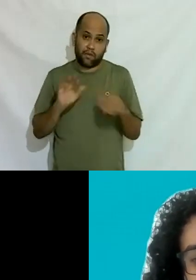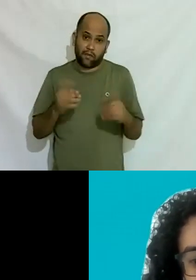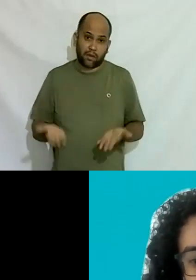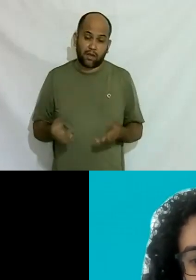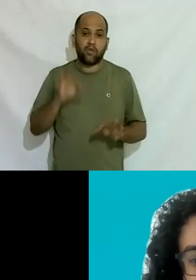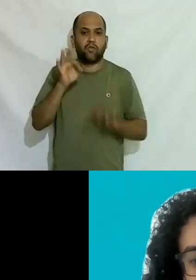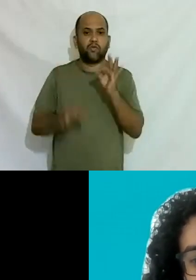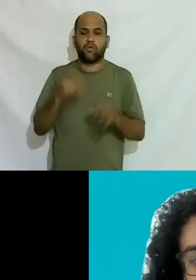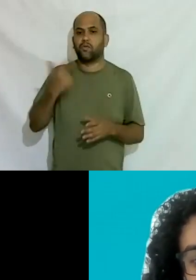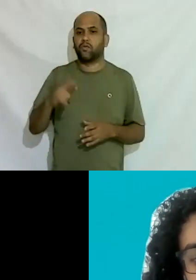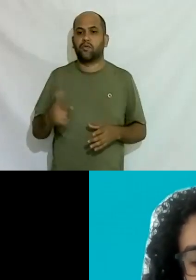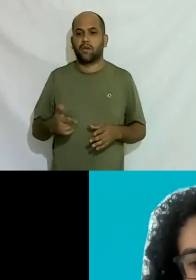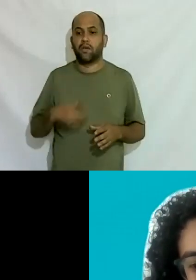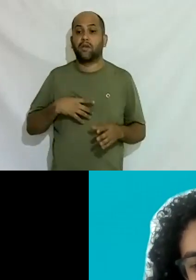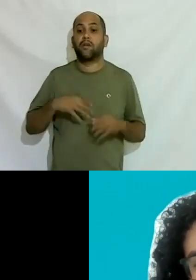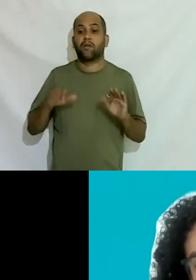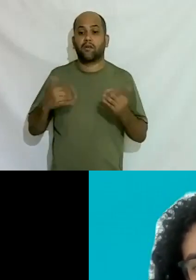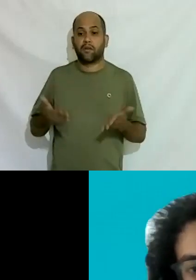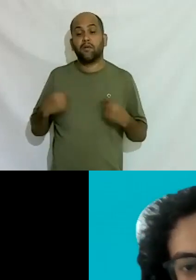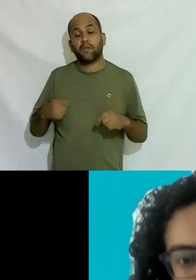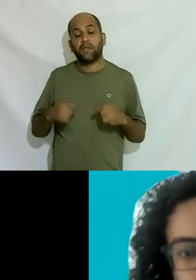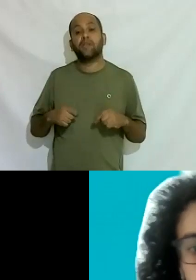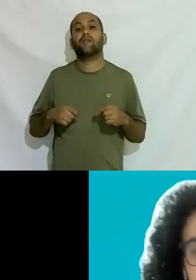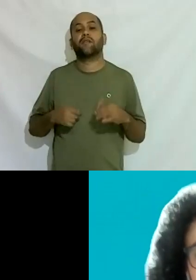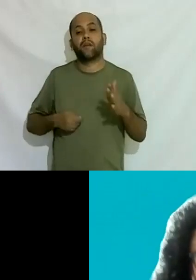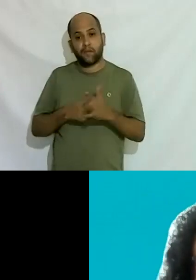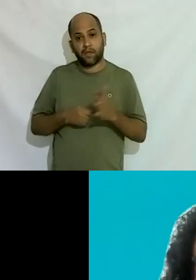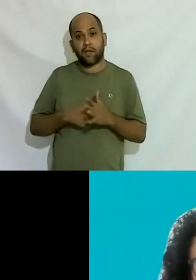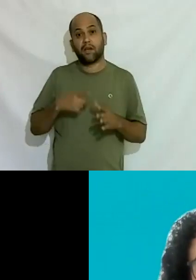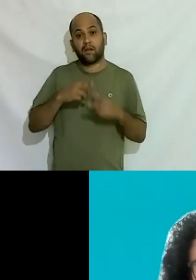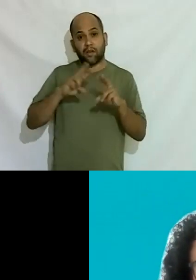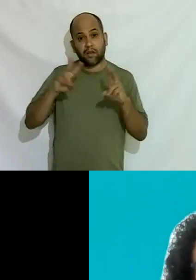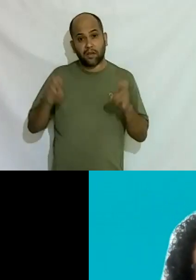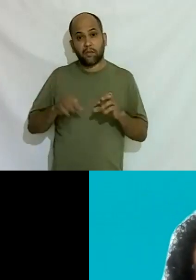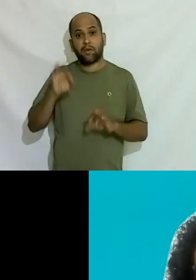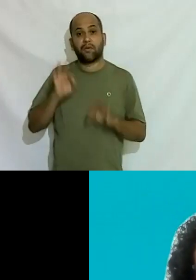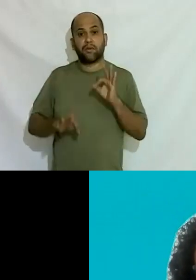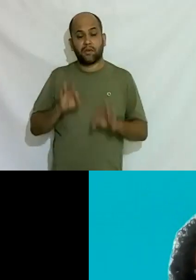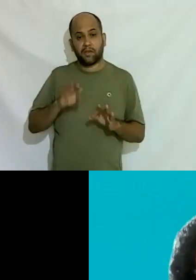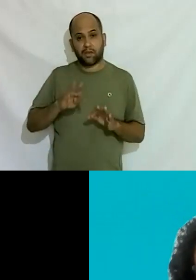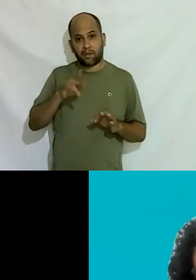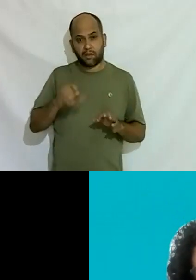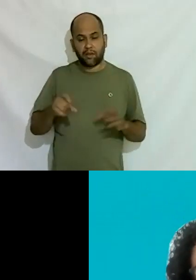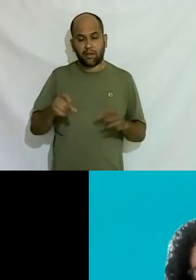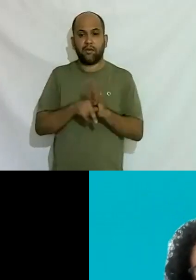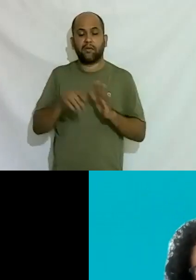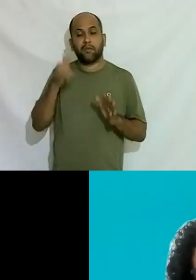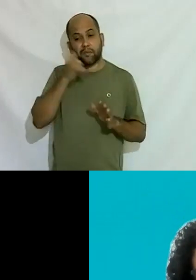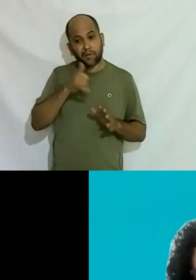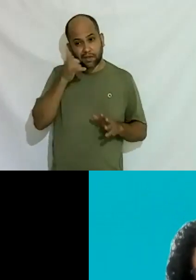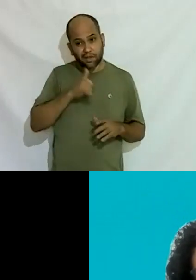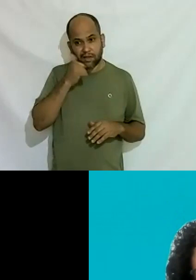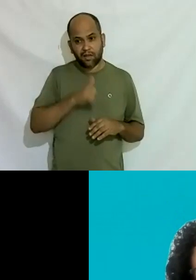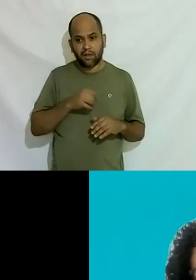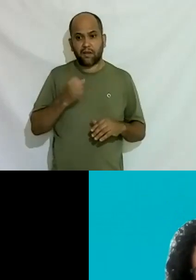precisa tocar as pessoas é a questão da injustiça e não só com trans com questão das mulheres faz